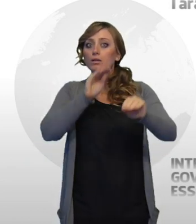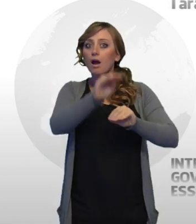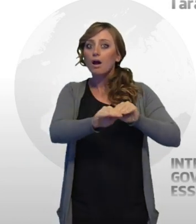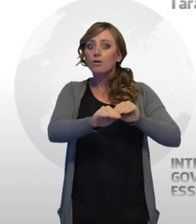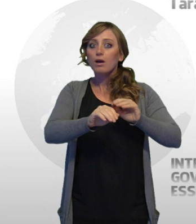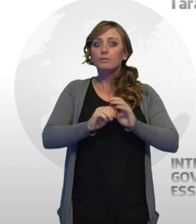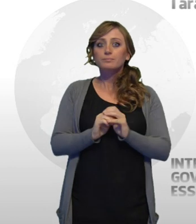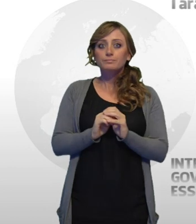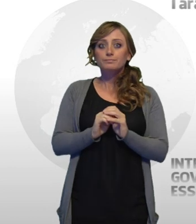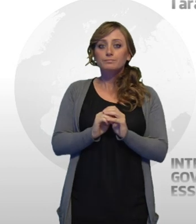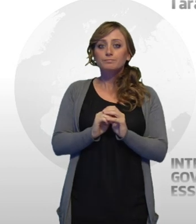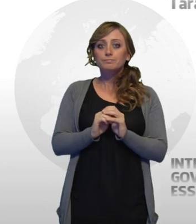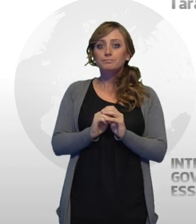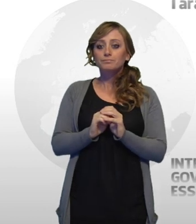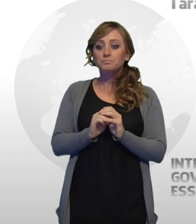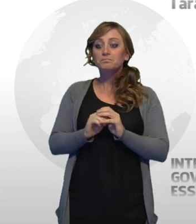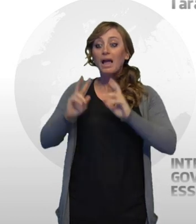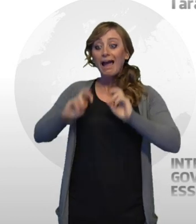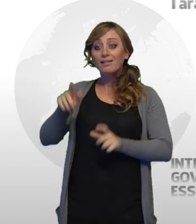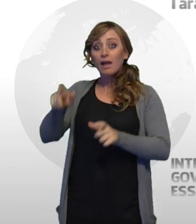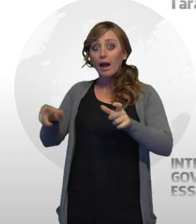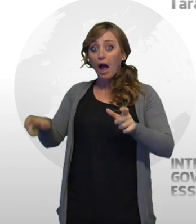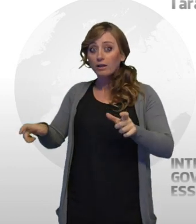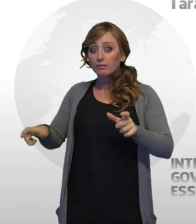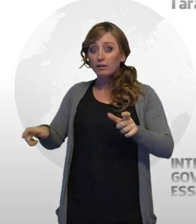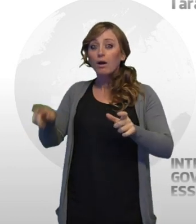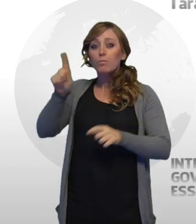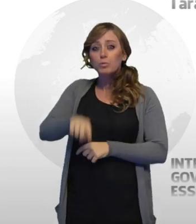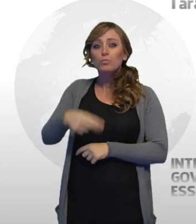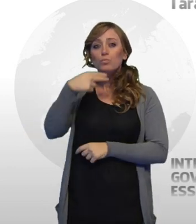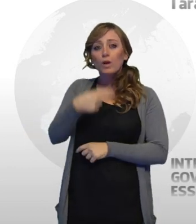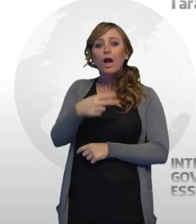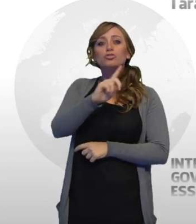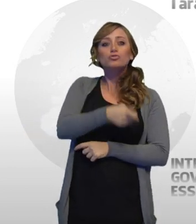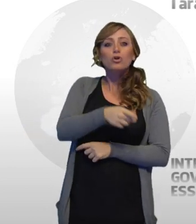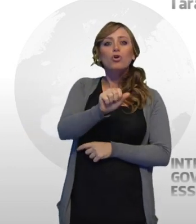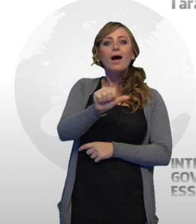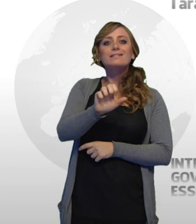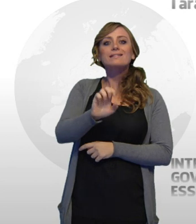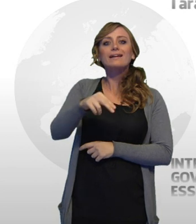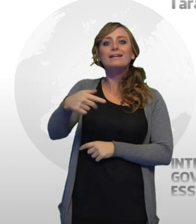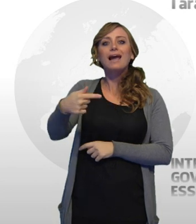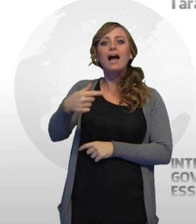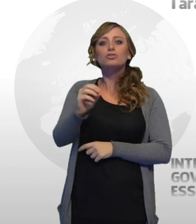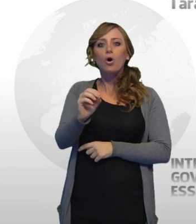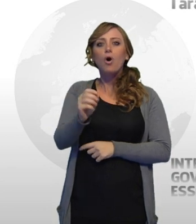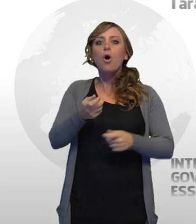Fra di essi anche Giorgio Assennato, direttore di Arpa Puglia, accusato di favoreggiamento